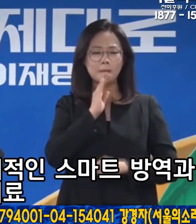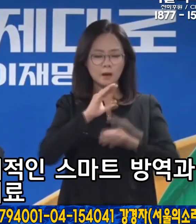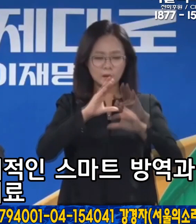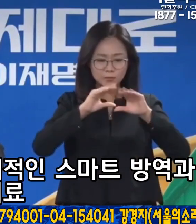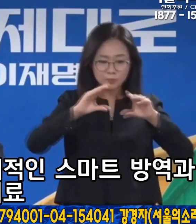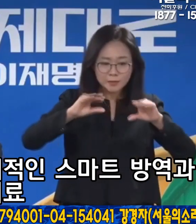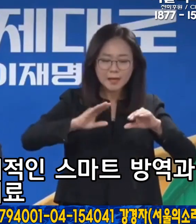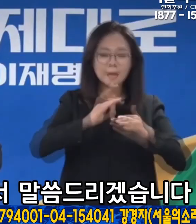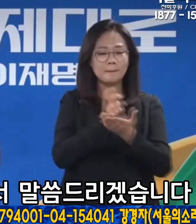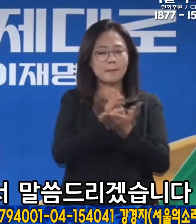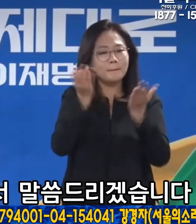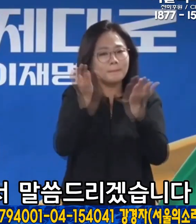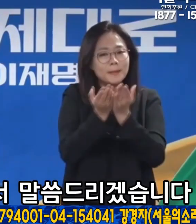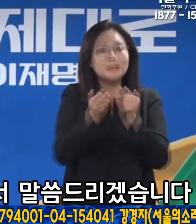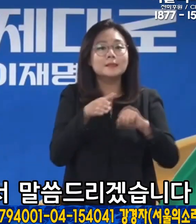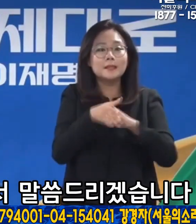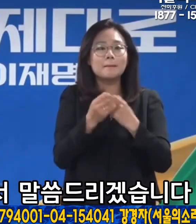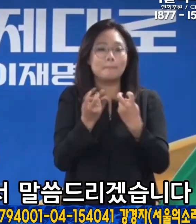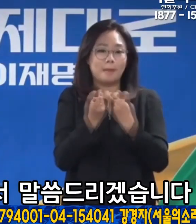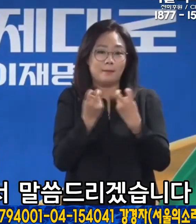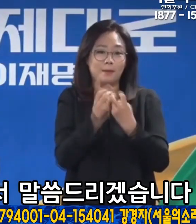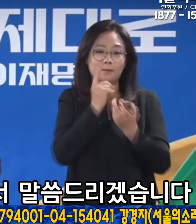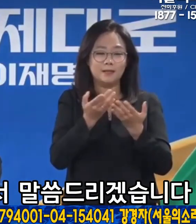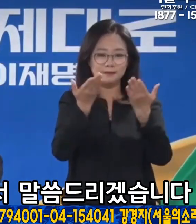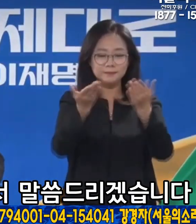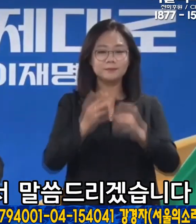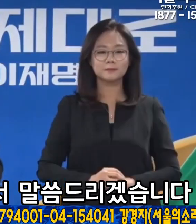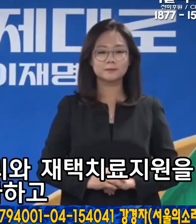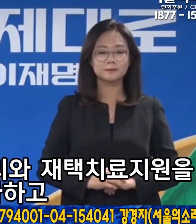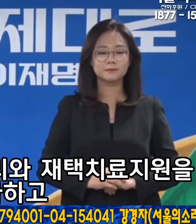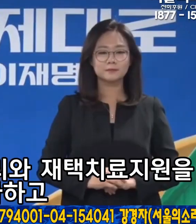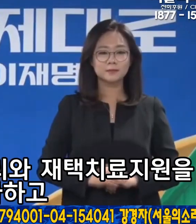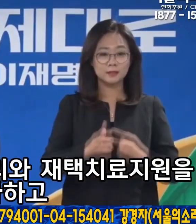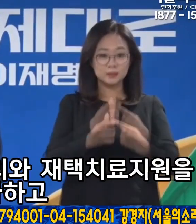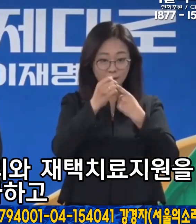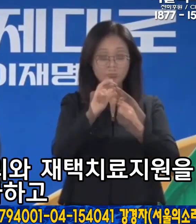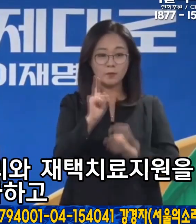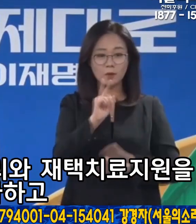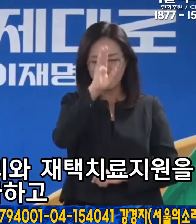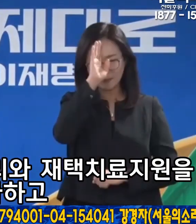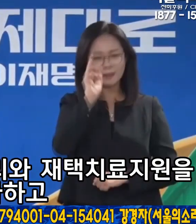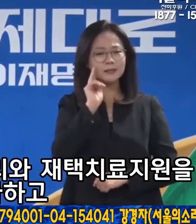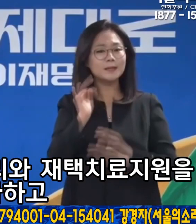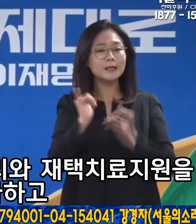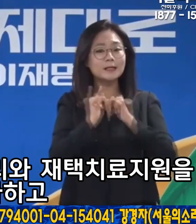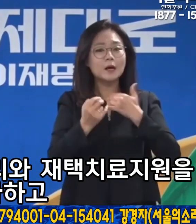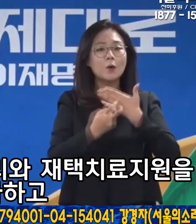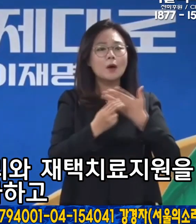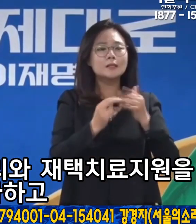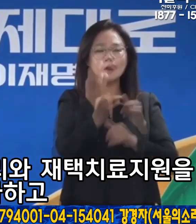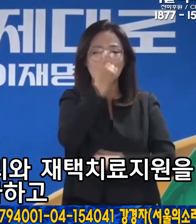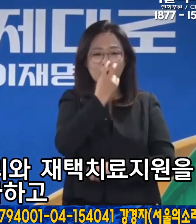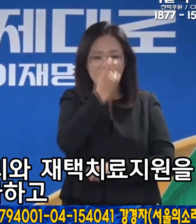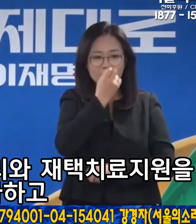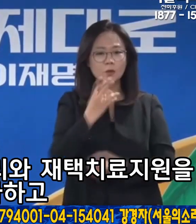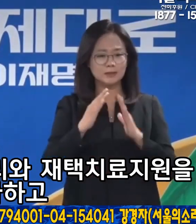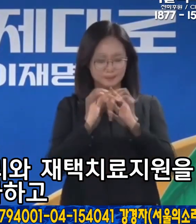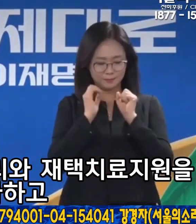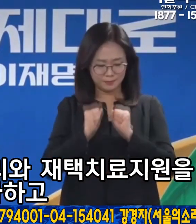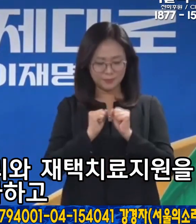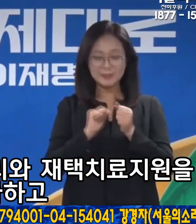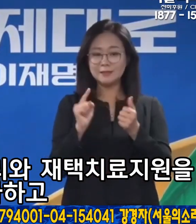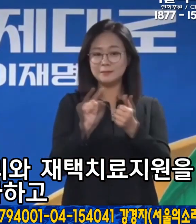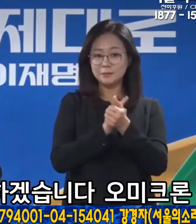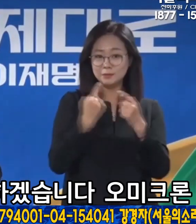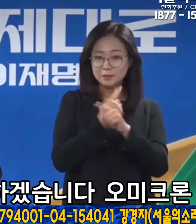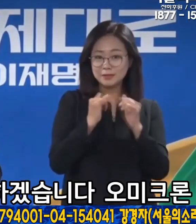스마트 방역과 의료 대응 체계에 대해서 말씀드리겠습니다. 첫째, 중증 환자 관리와 재택치료 지원을